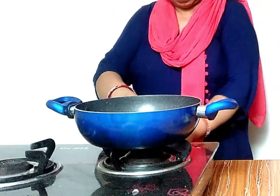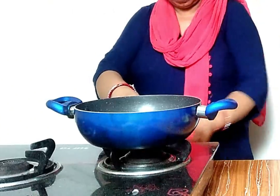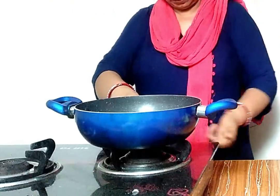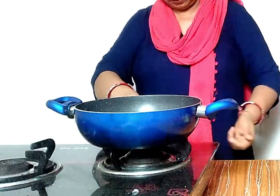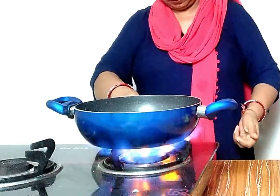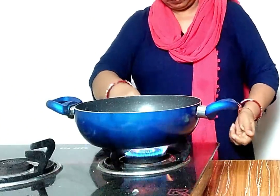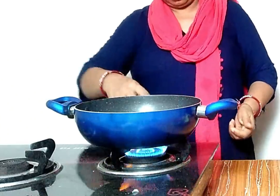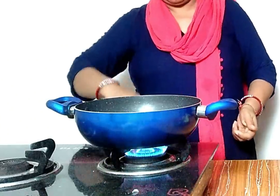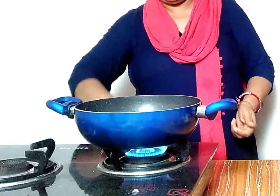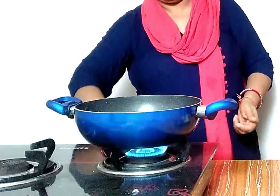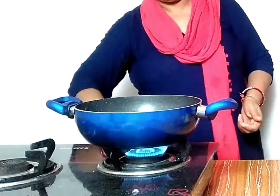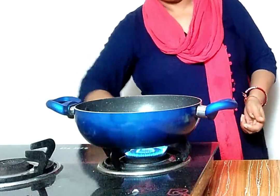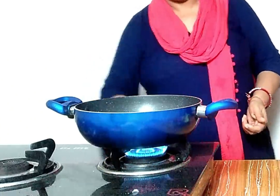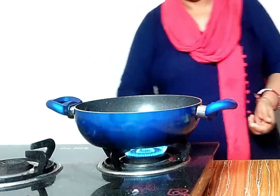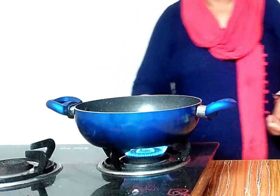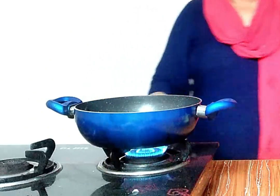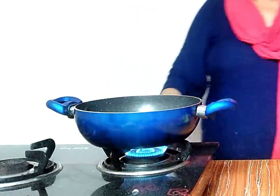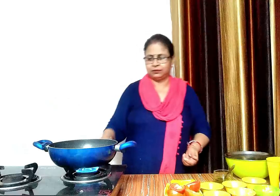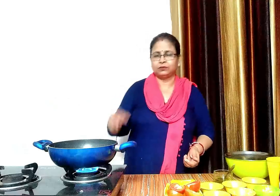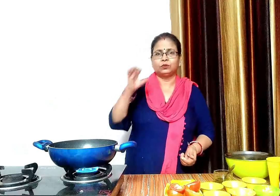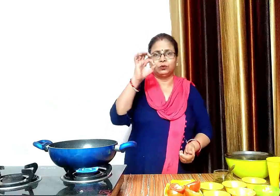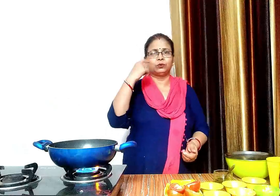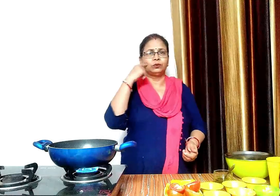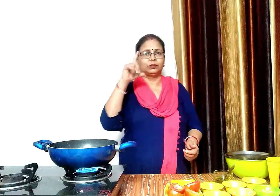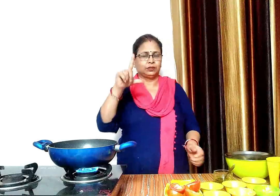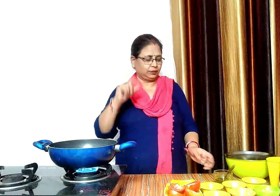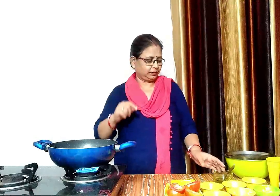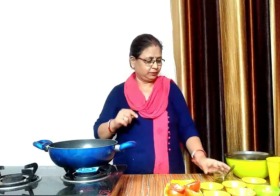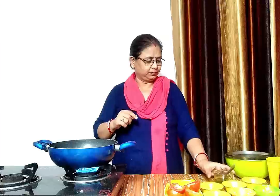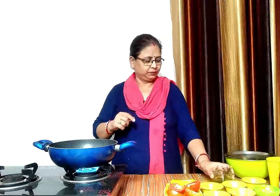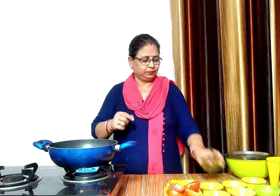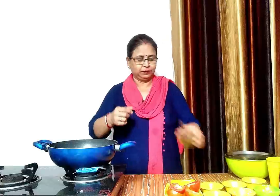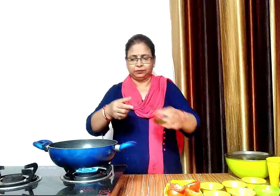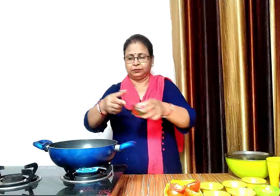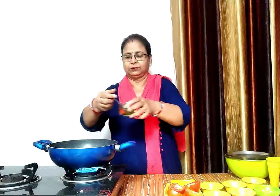इसके लिए कड़ाई गरम गरेंगे और उसमें तीन चमस तेल डालेंगे